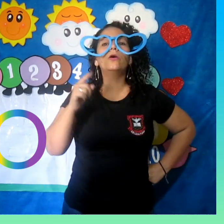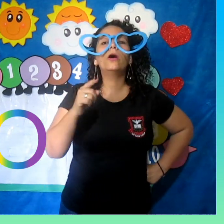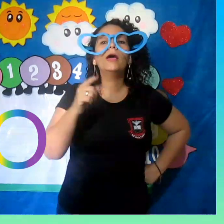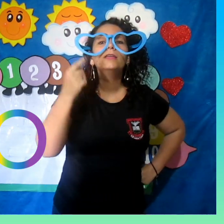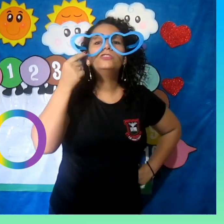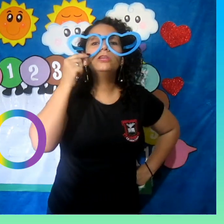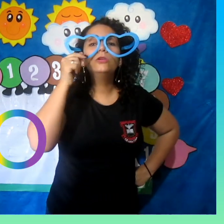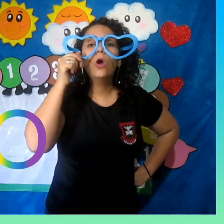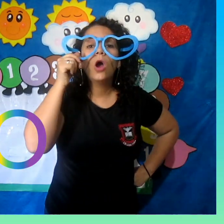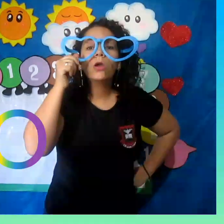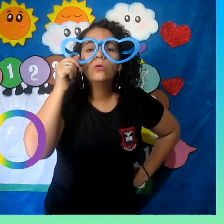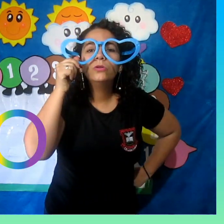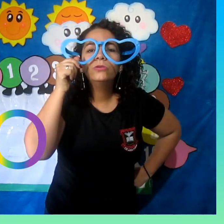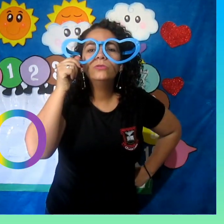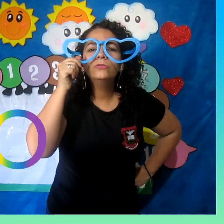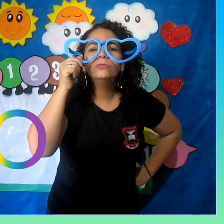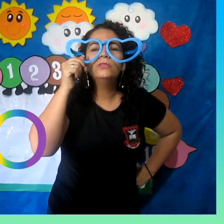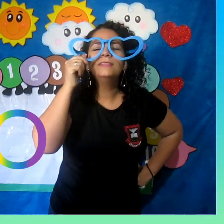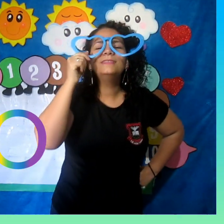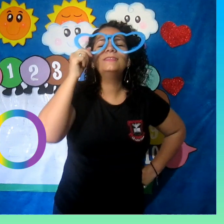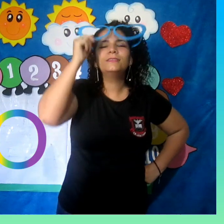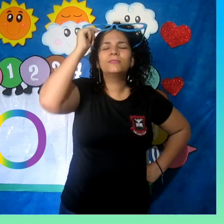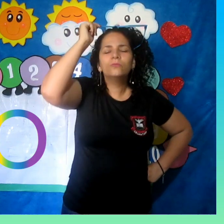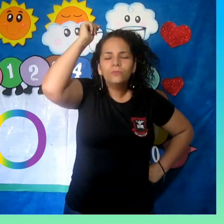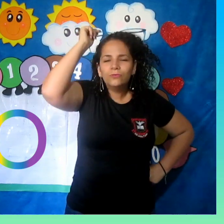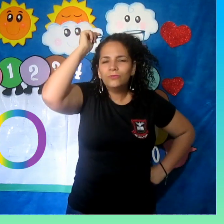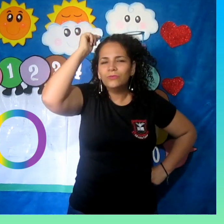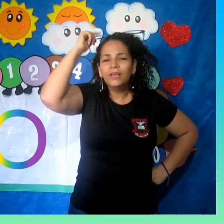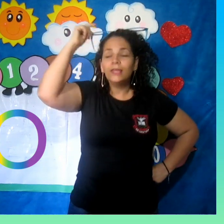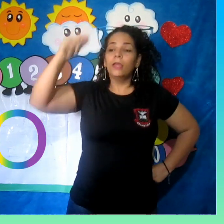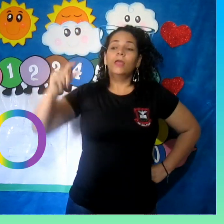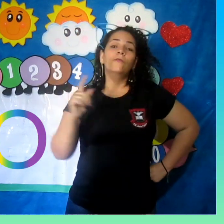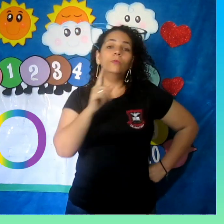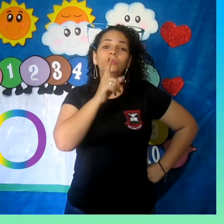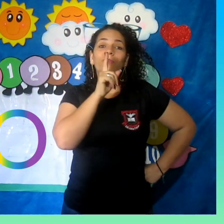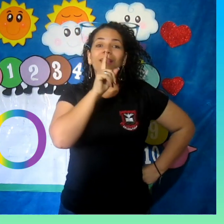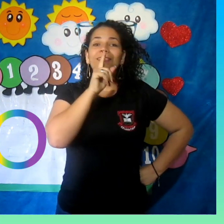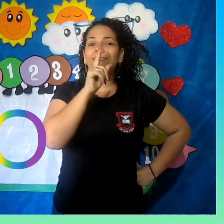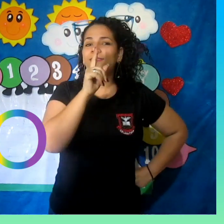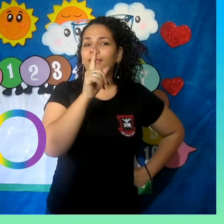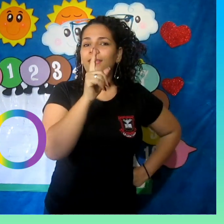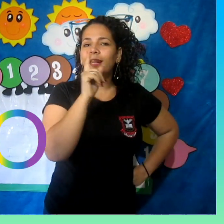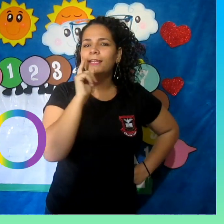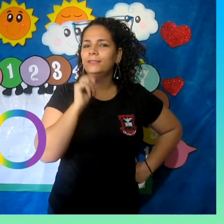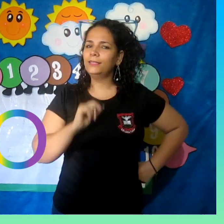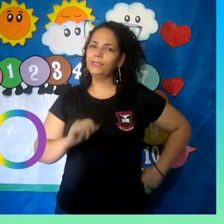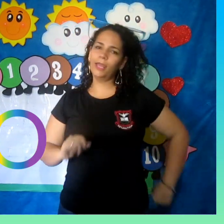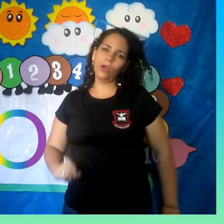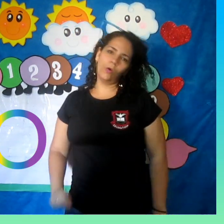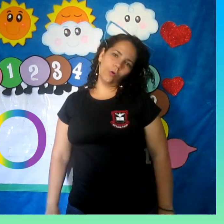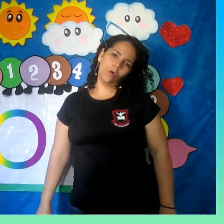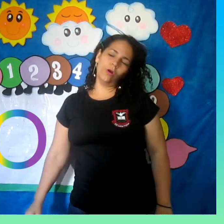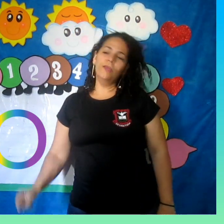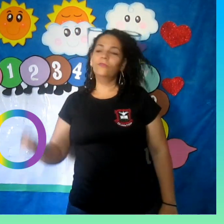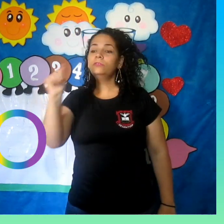O de óculos, isso! Vamos fazer a letrinha O, vamos